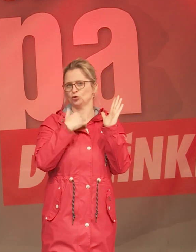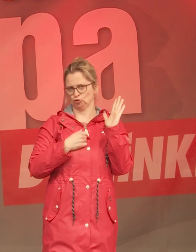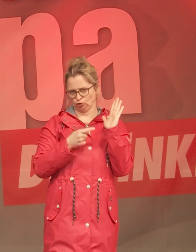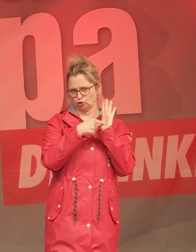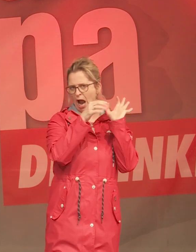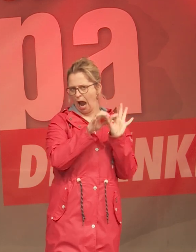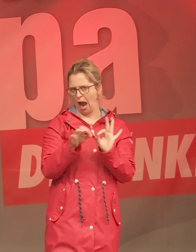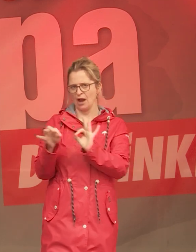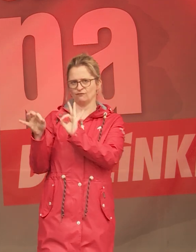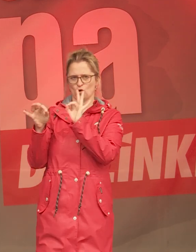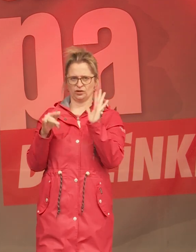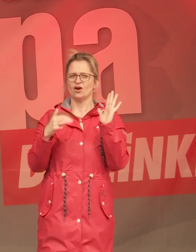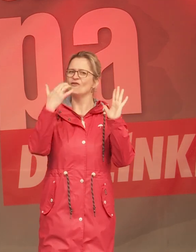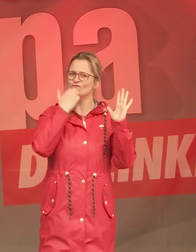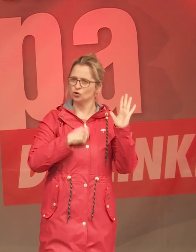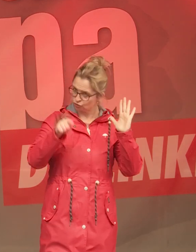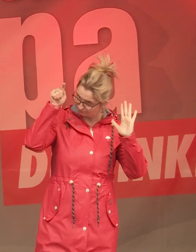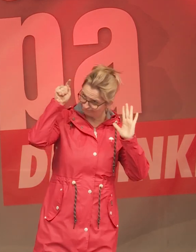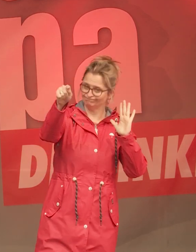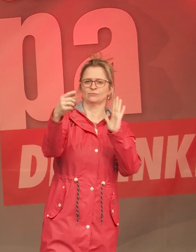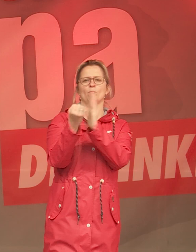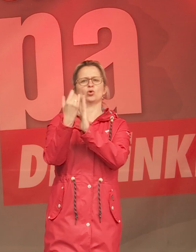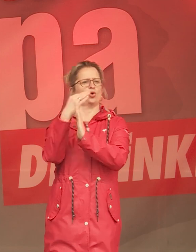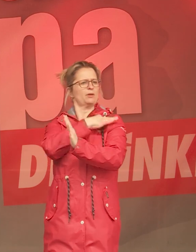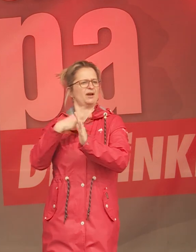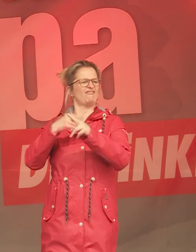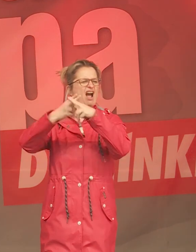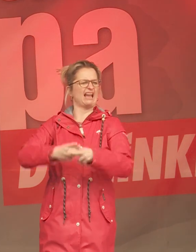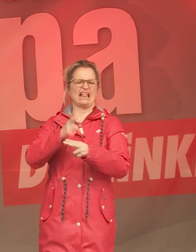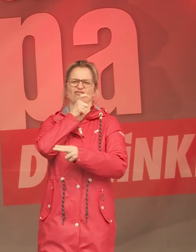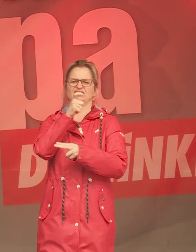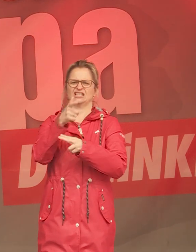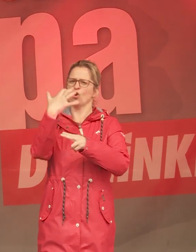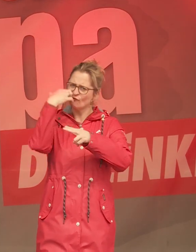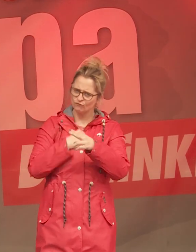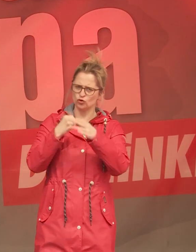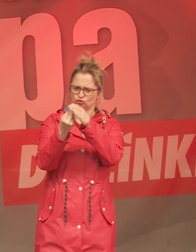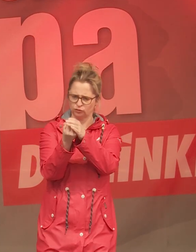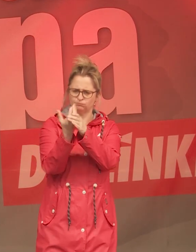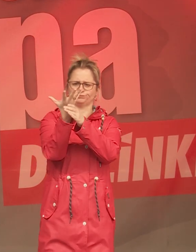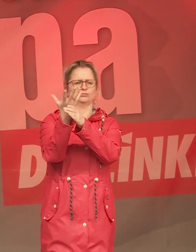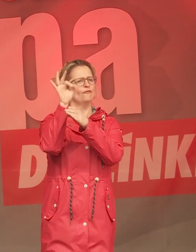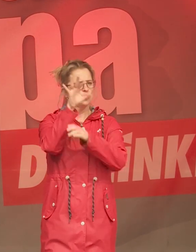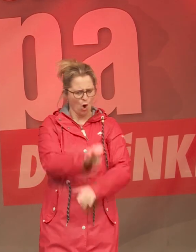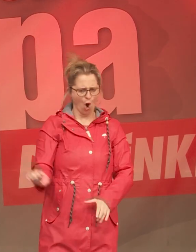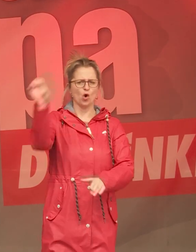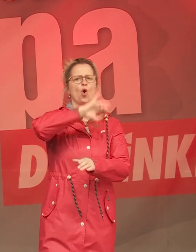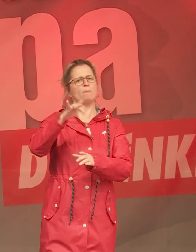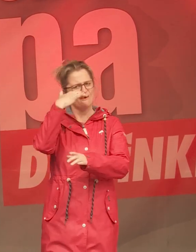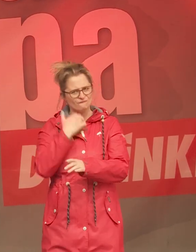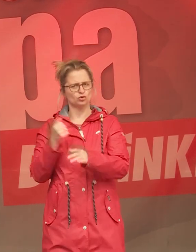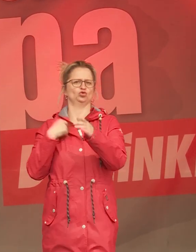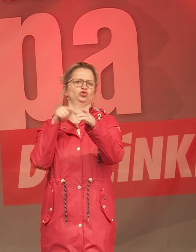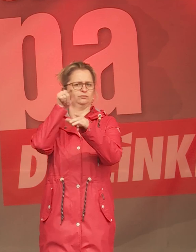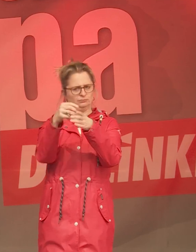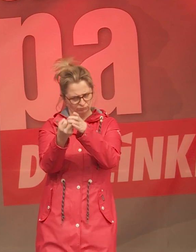Pan-European Personal Pension Product, also eines privaten Rentenversicherungsprodukts für die Europäische Union. Dann